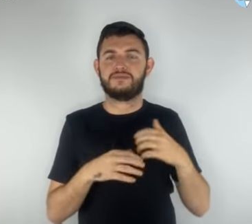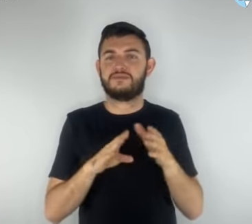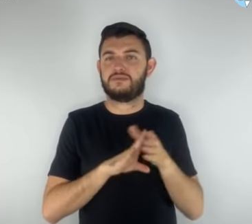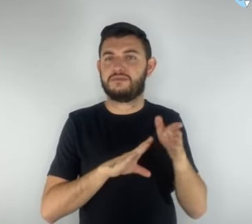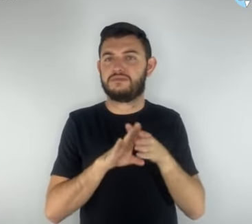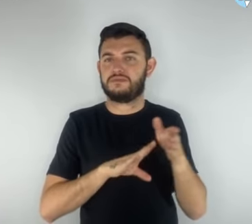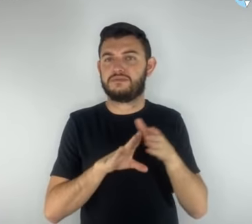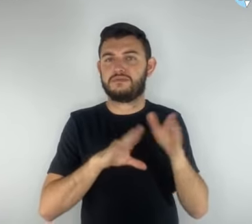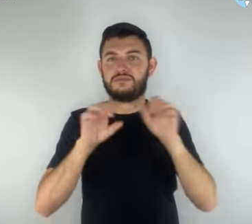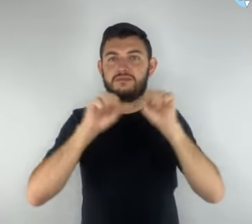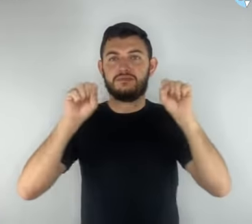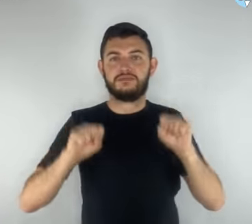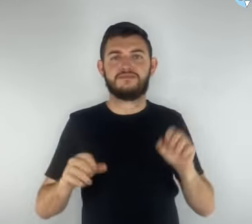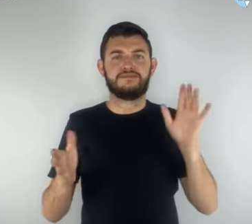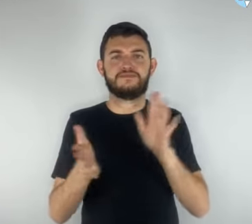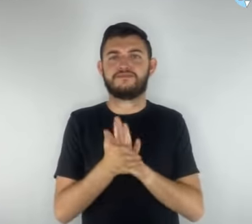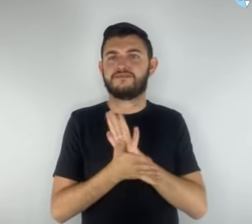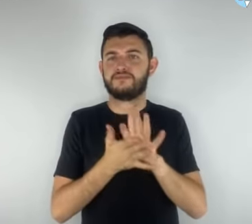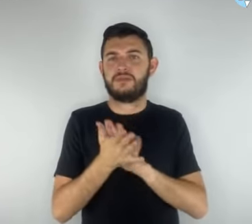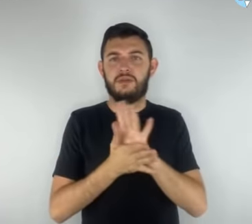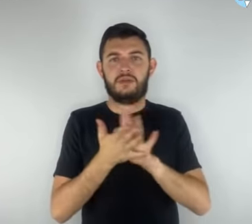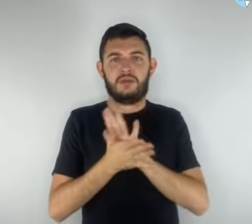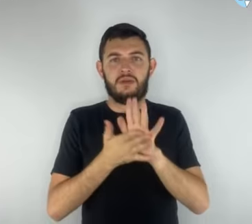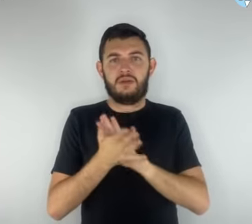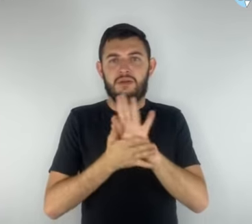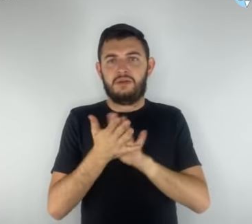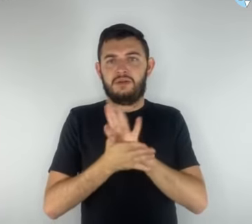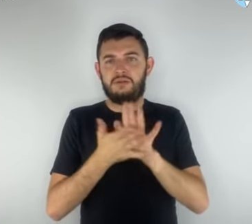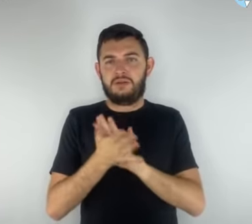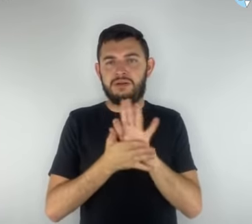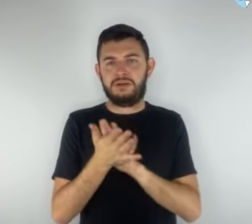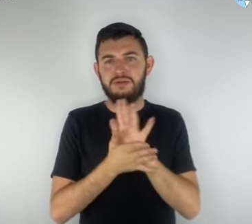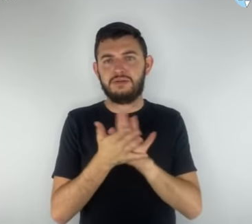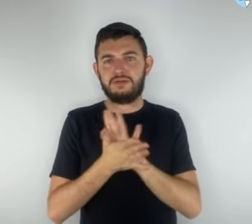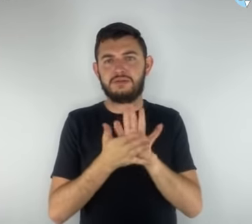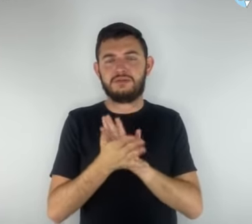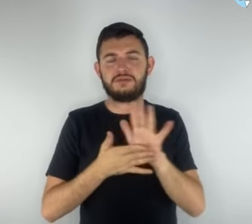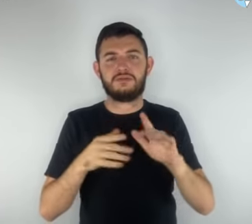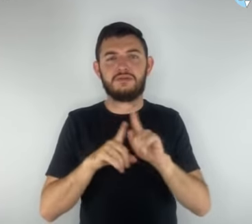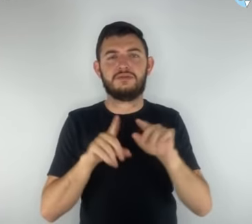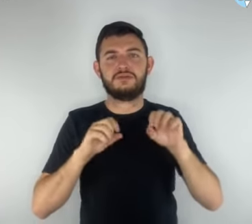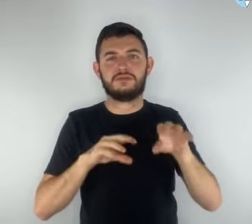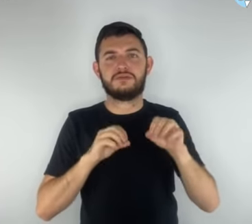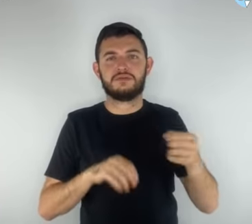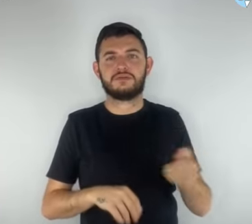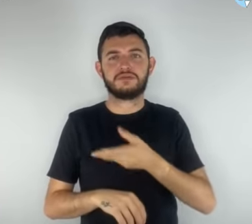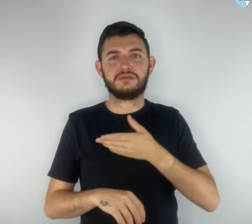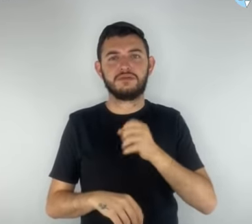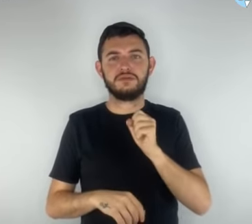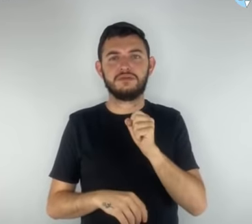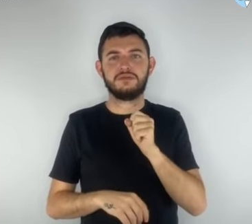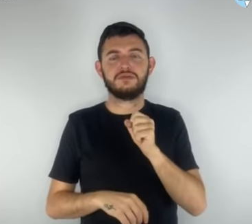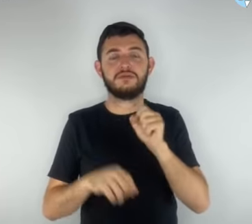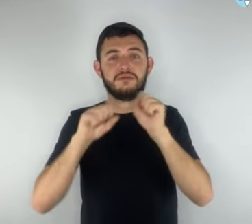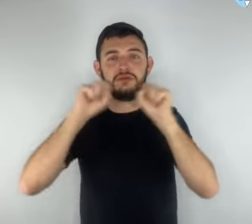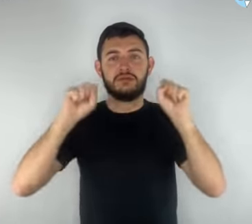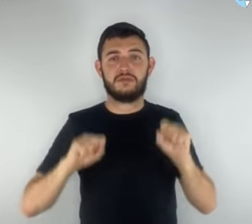sistema entregue. A formação do novo sistema não chegou aos professores e não existe previsão para que chegue,